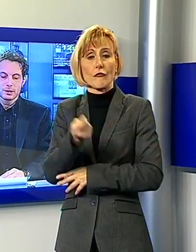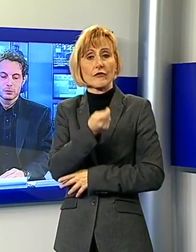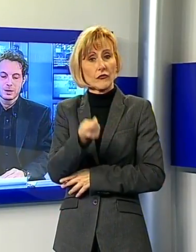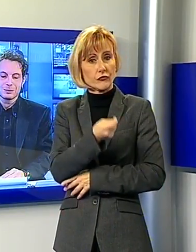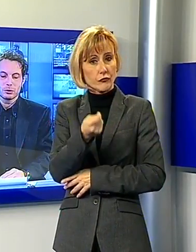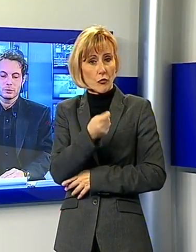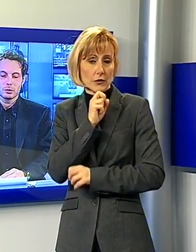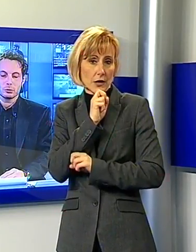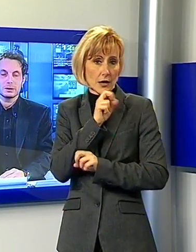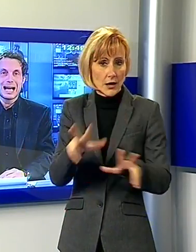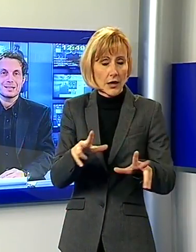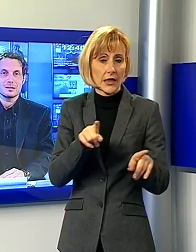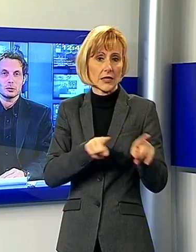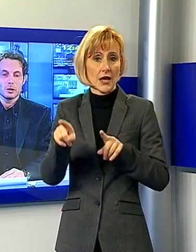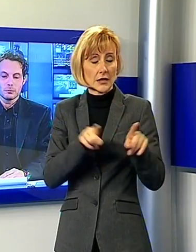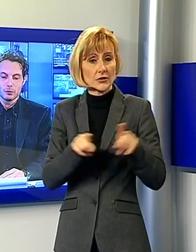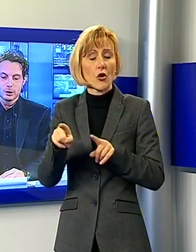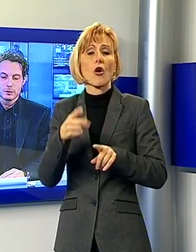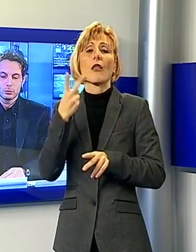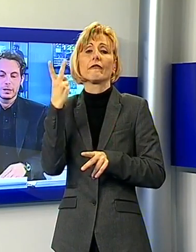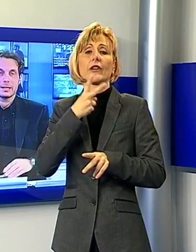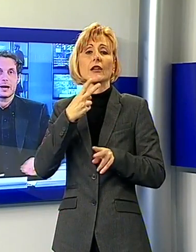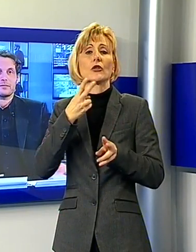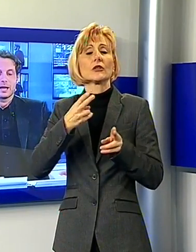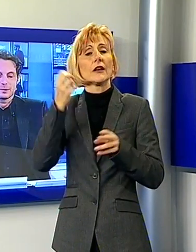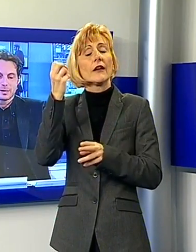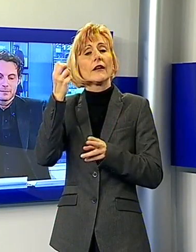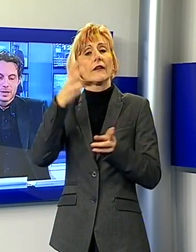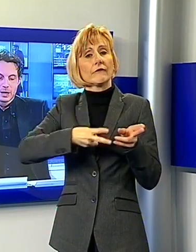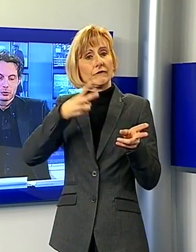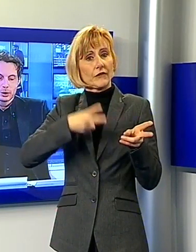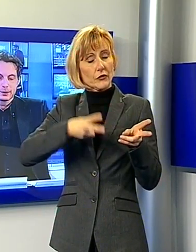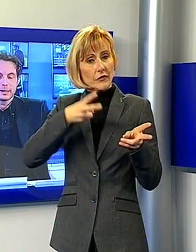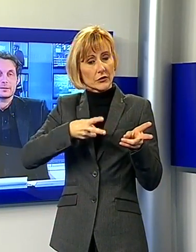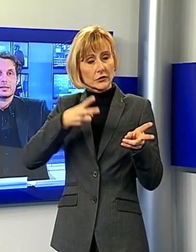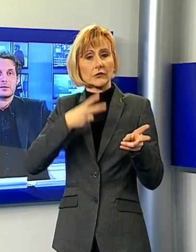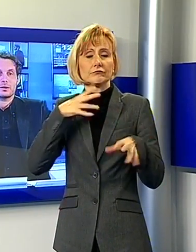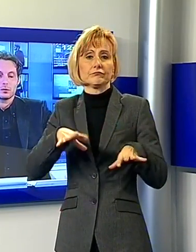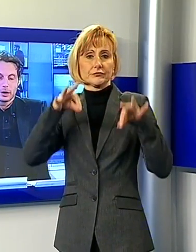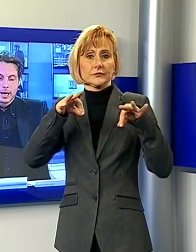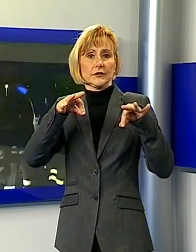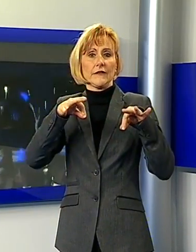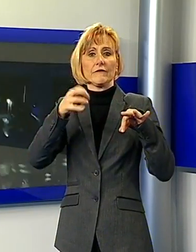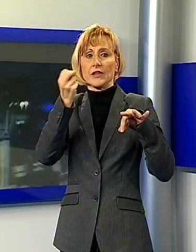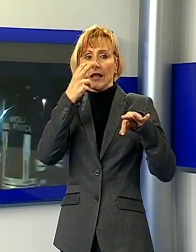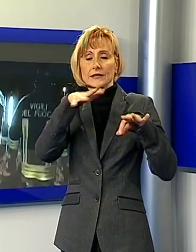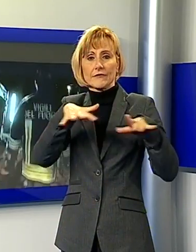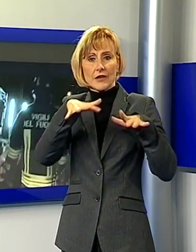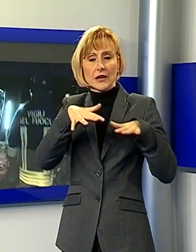dello Stato hanno interrotto il transito dei convogli sulla linea Firenze-Viareggio all'altezza della frazione di San Salvatore nel